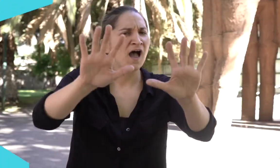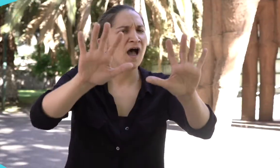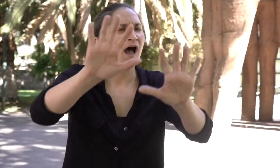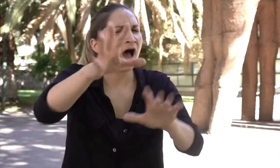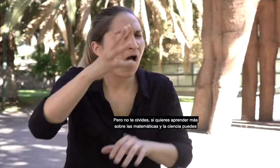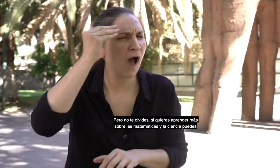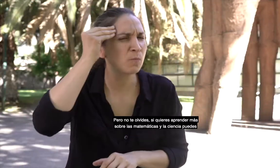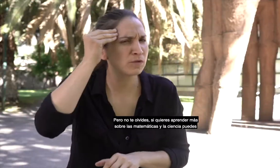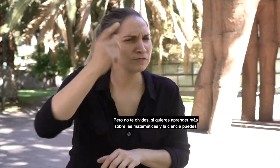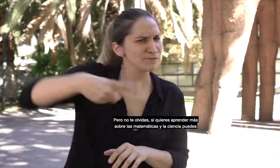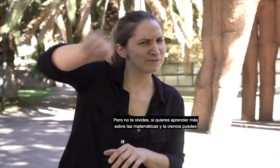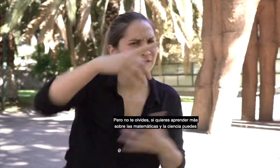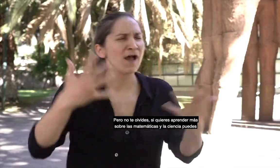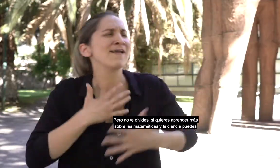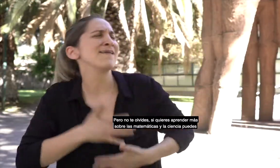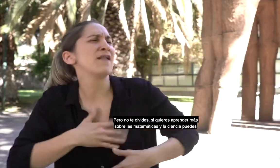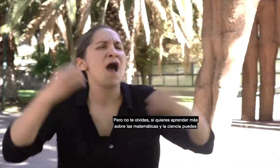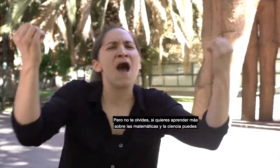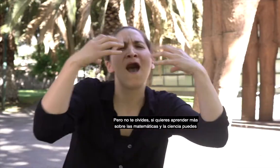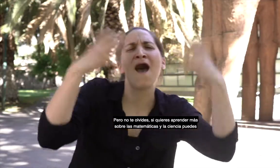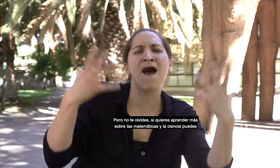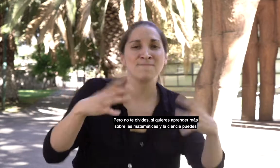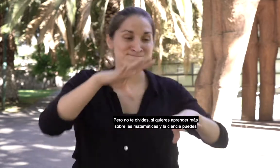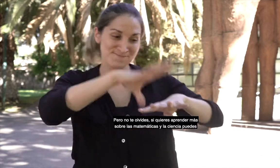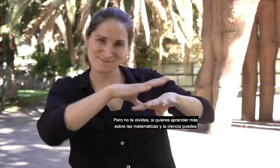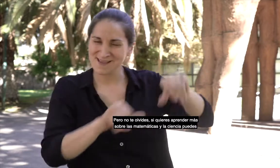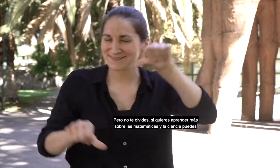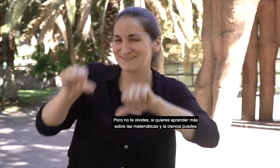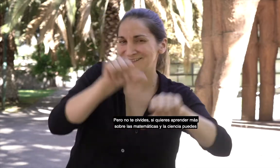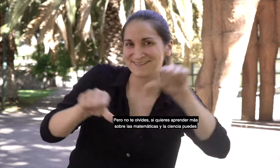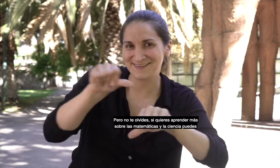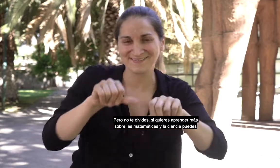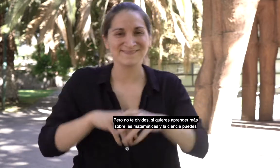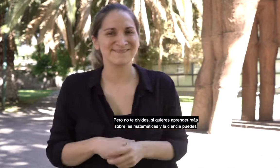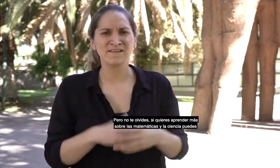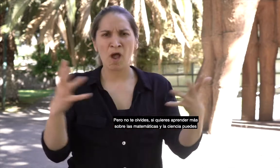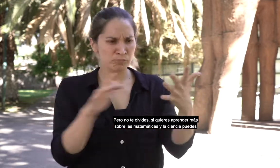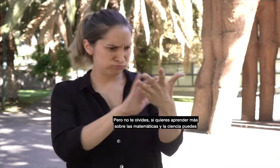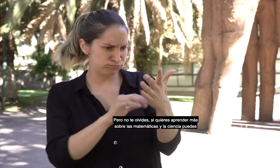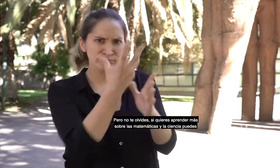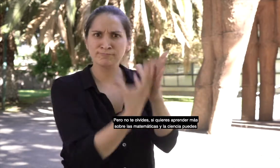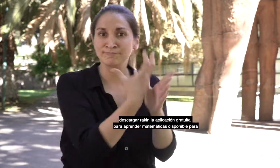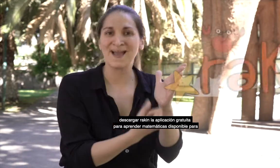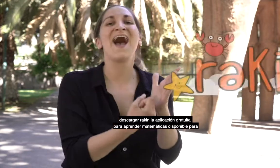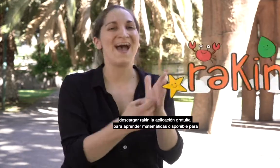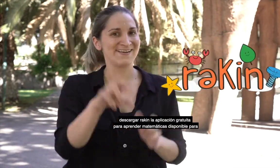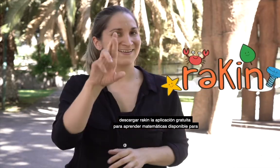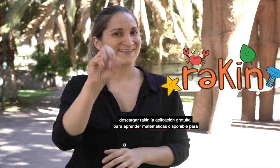Pero, no te olvides. Si quieres aprender más sobre las matemáticas y la ciencia, puedes descargar Rackin,